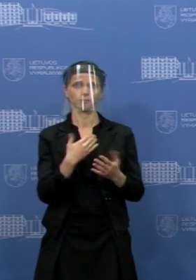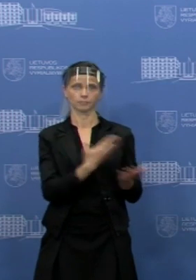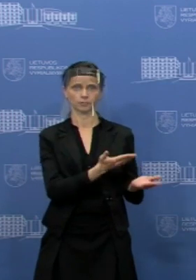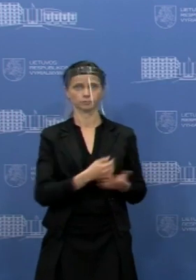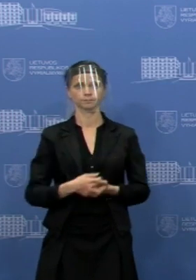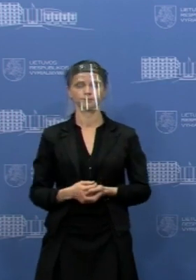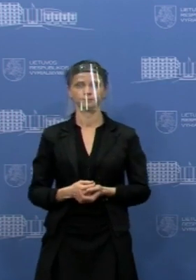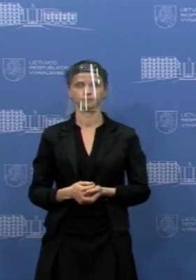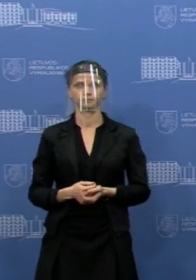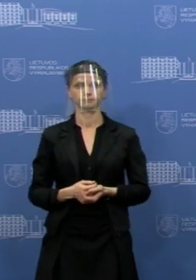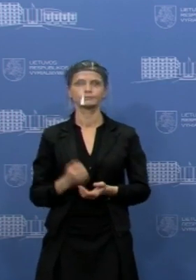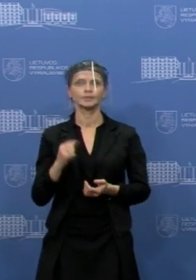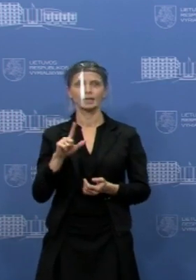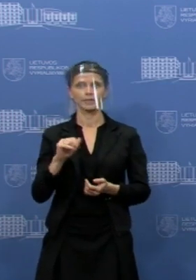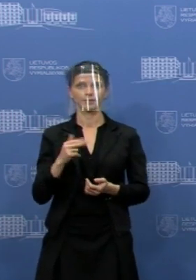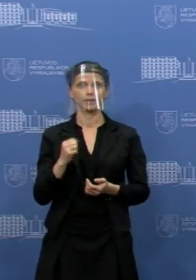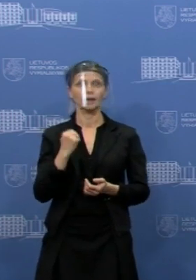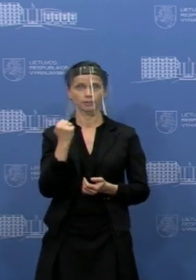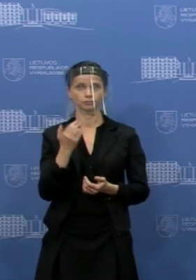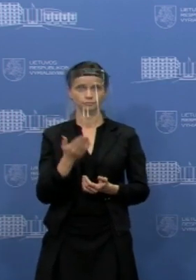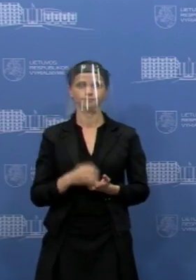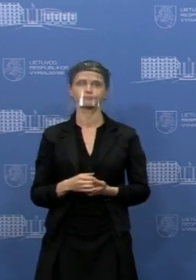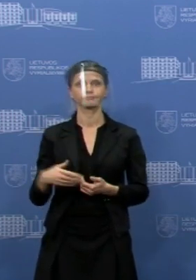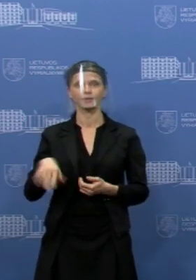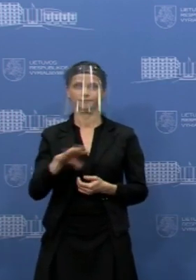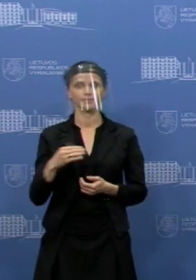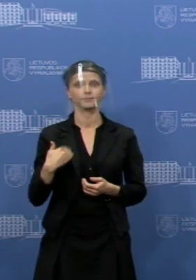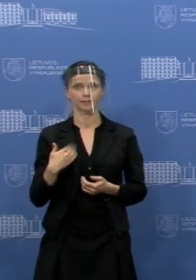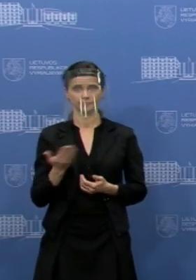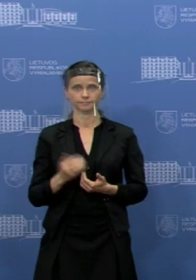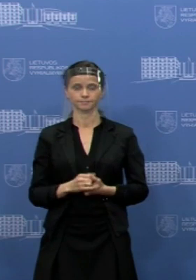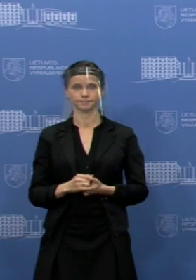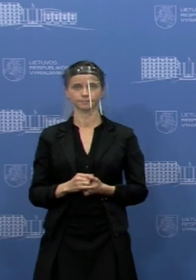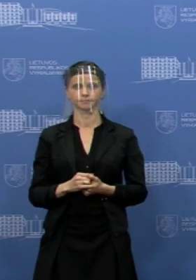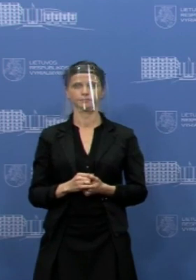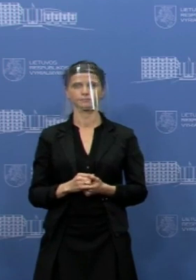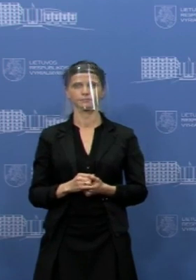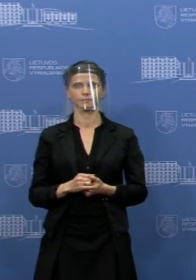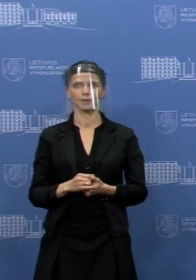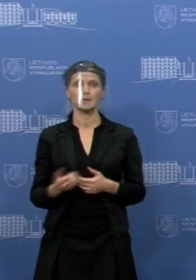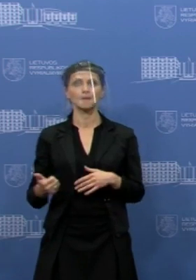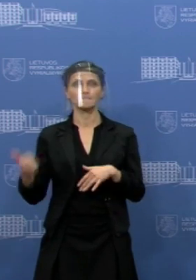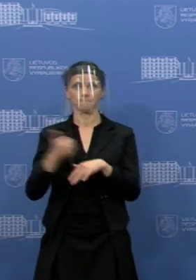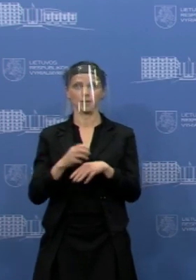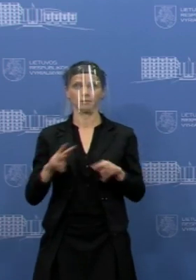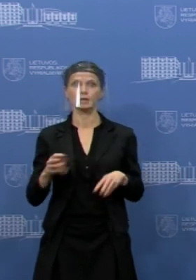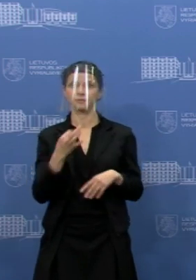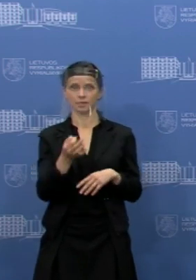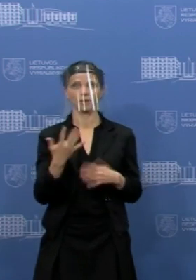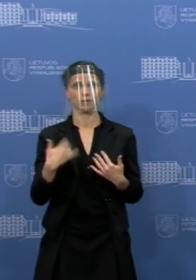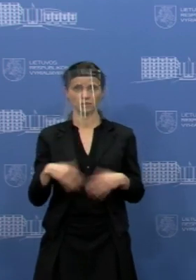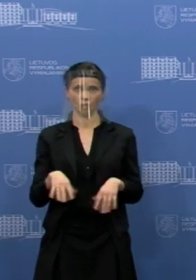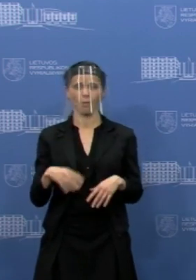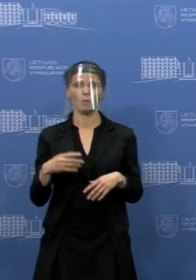Tai ačiū, Lina. Labą dieną visiem. Kai premjeras jau ir minėjo, Vyriausybė apsisprendė